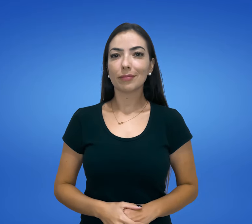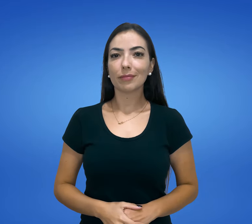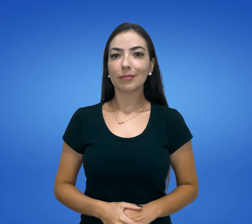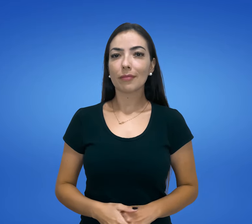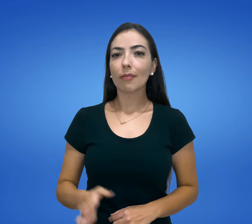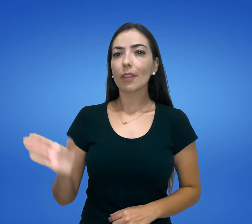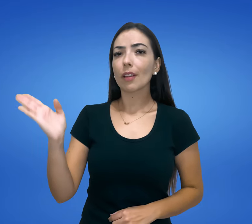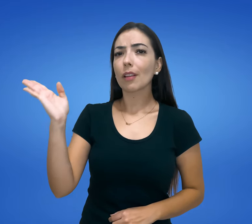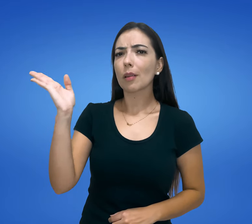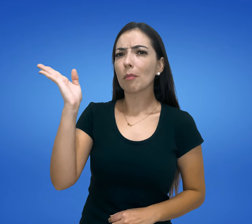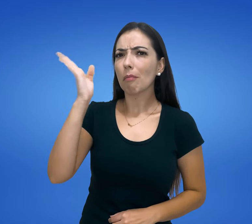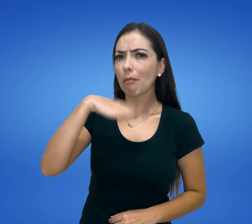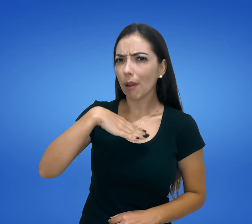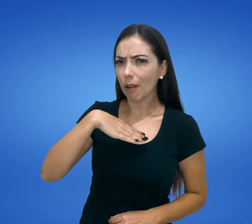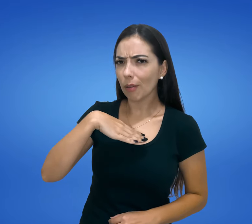Muito mal